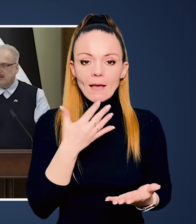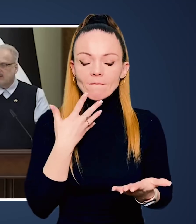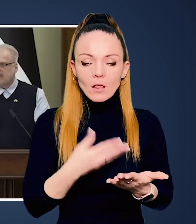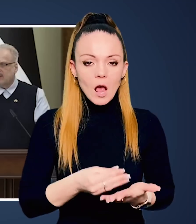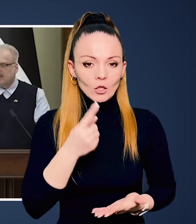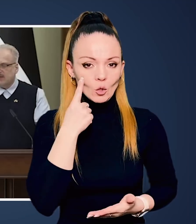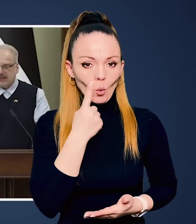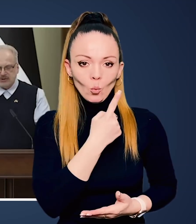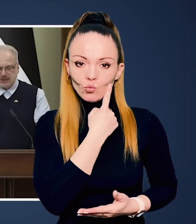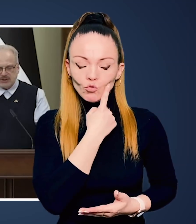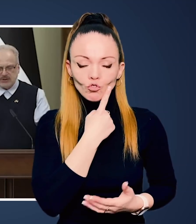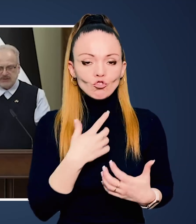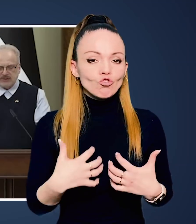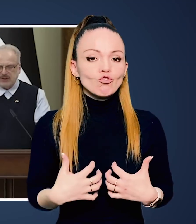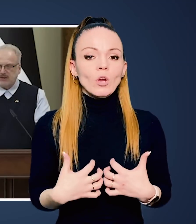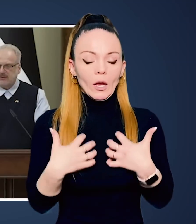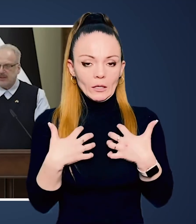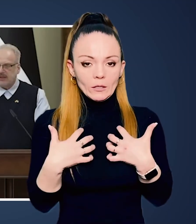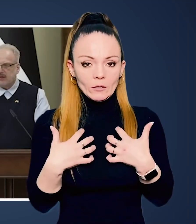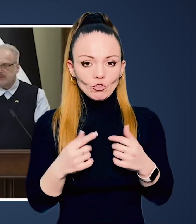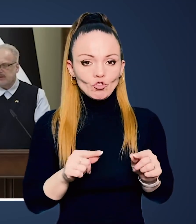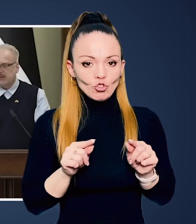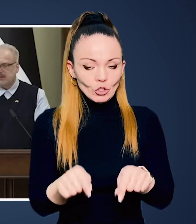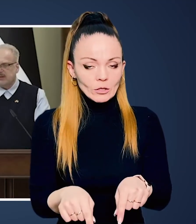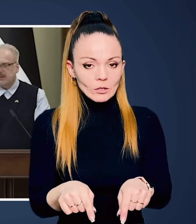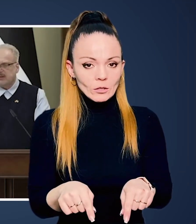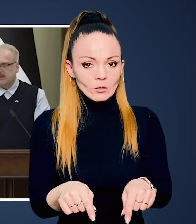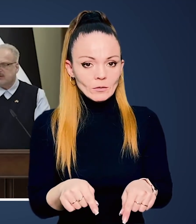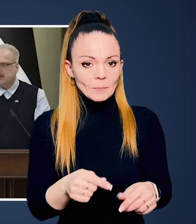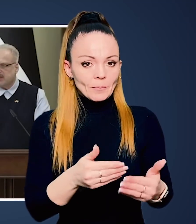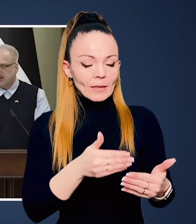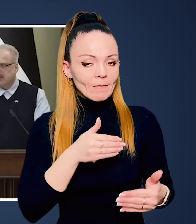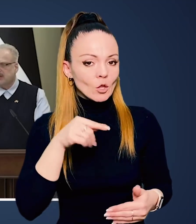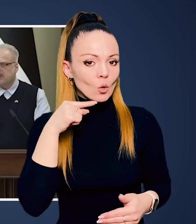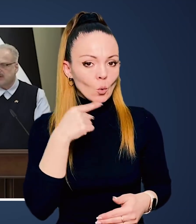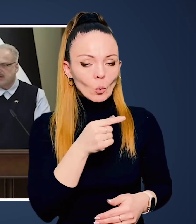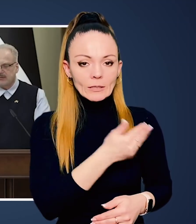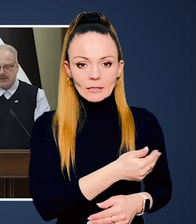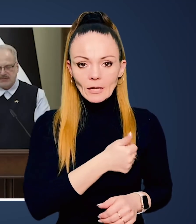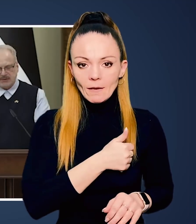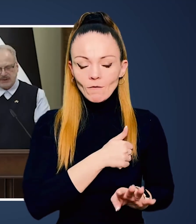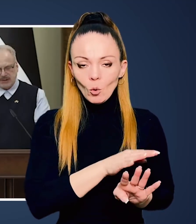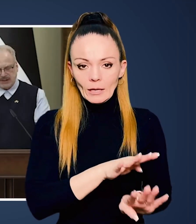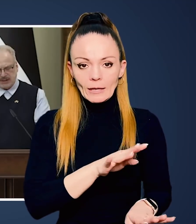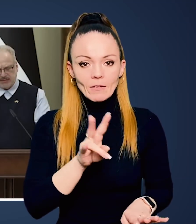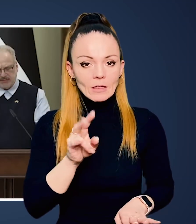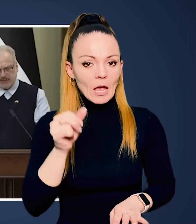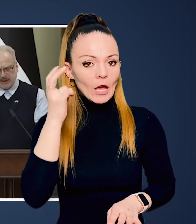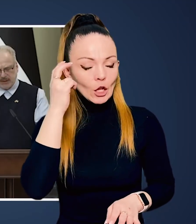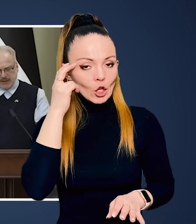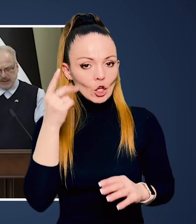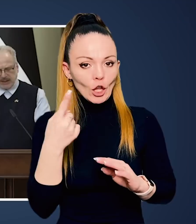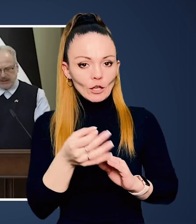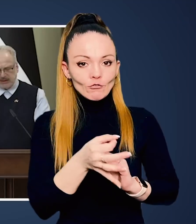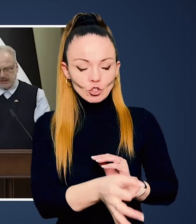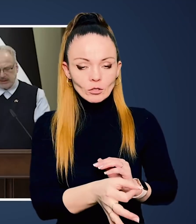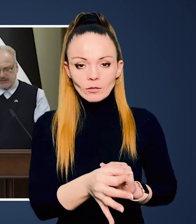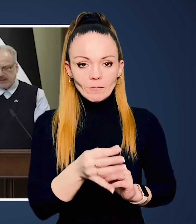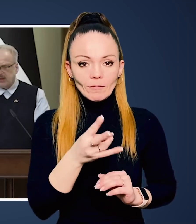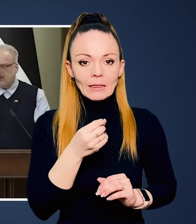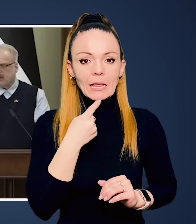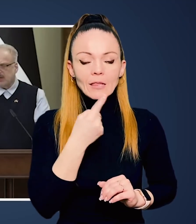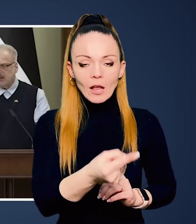Ми бачили на власні очі жахи чинить вітерової ківки був на